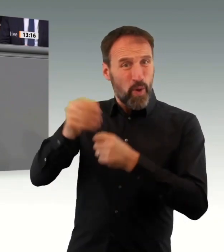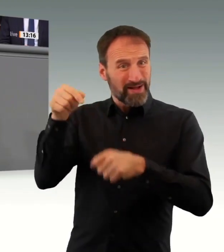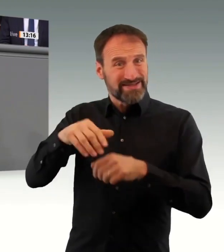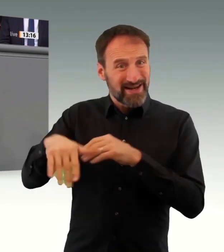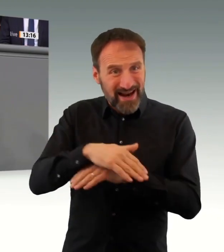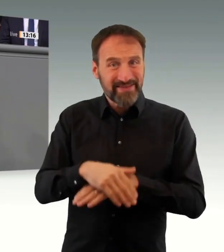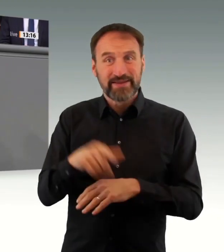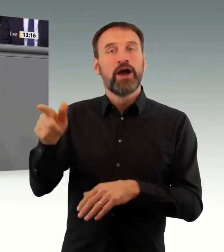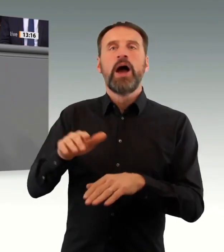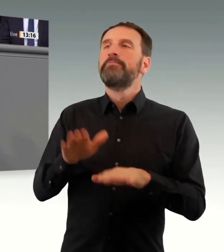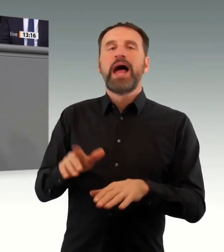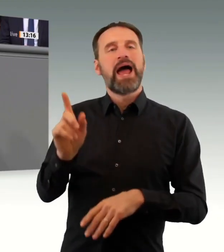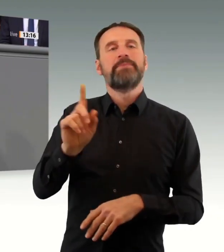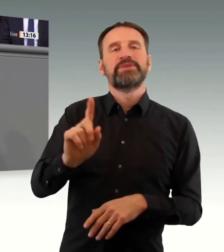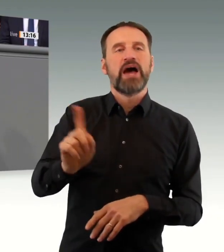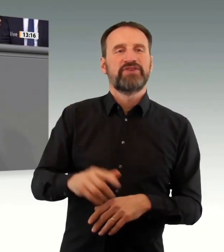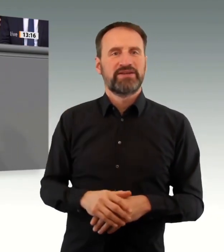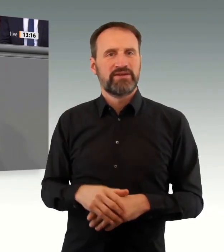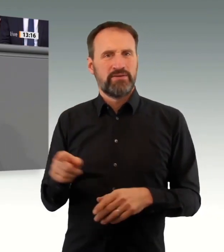Booster für Ihr Gewissen und stimmen Sie gegen diese Gesetzesänderung.